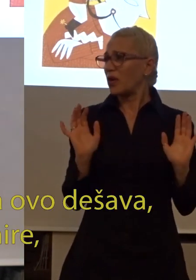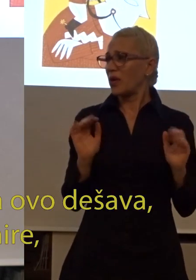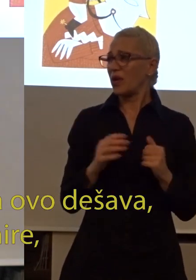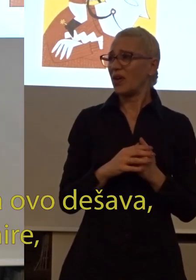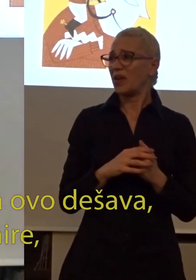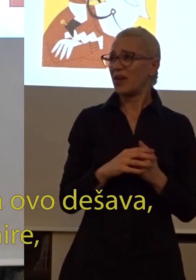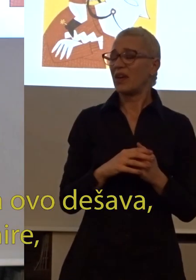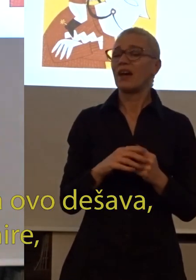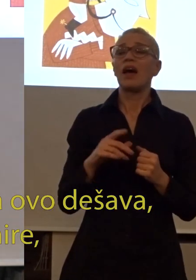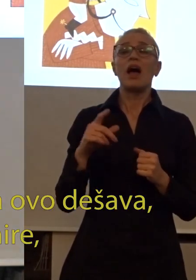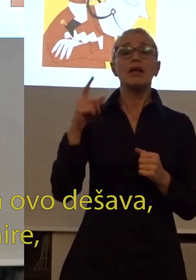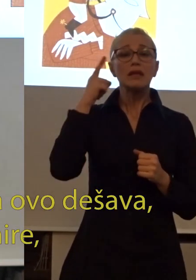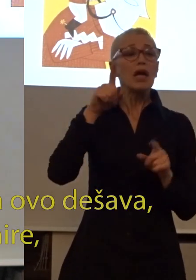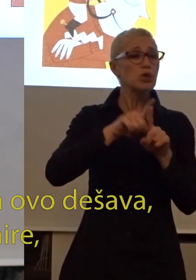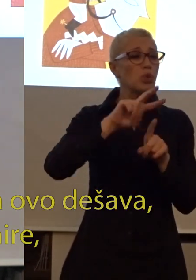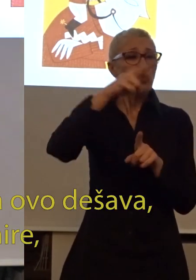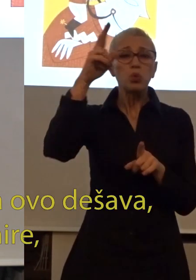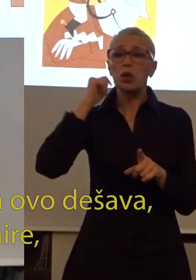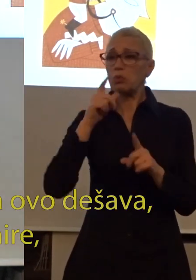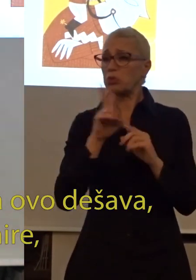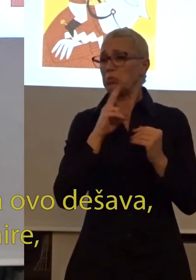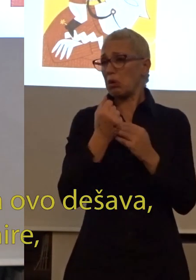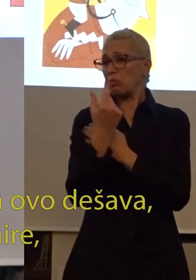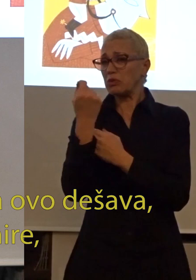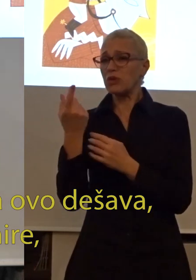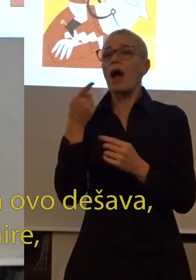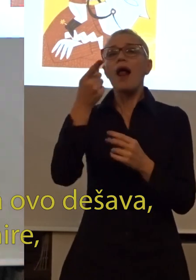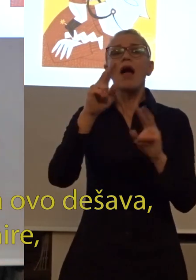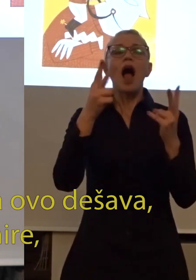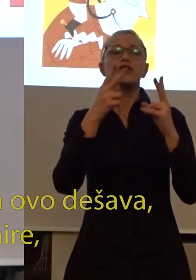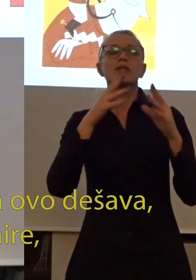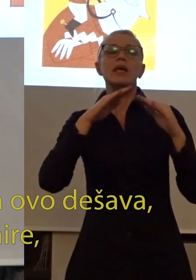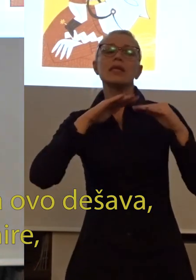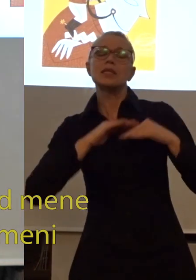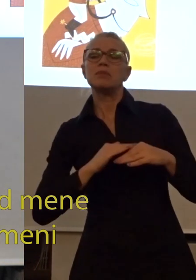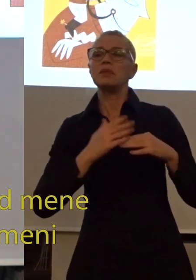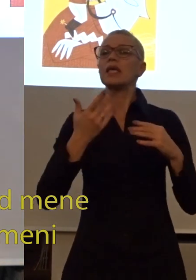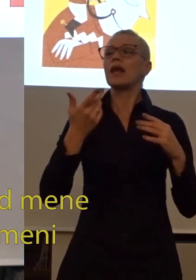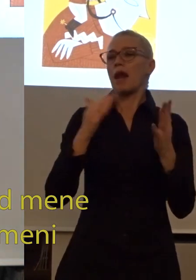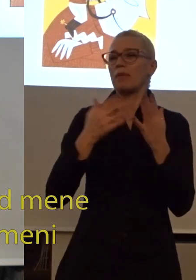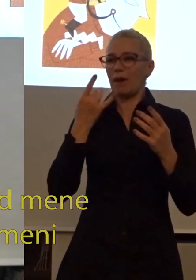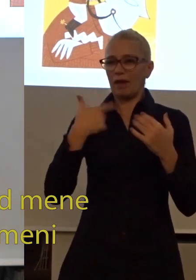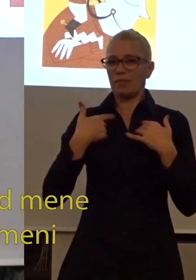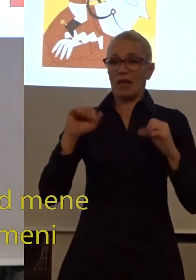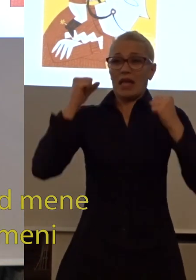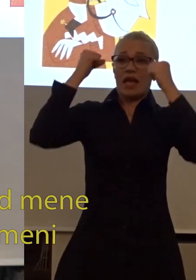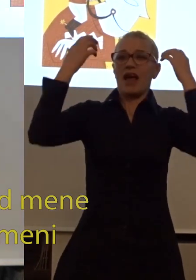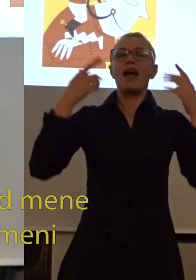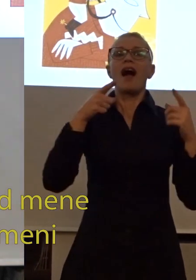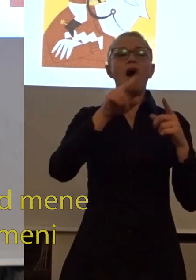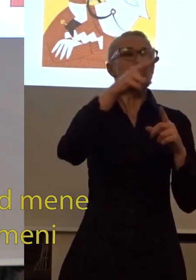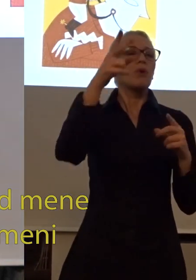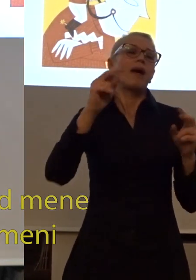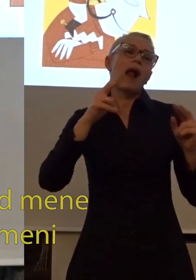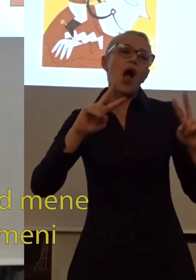Znam da se i drugim ljudima ovo dešava, ali se oni lakše smire, lakše ih prođe dok kod